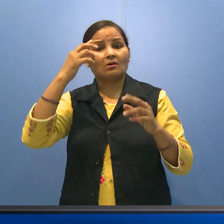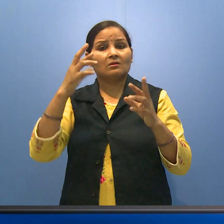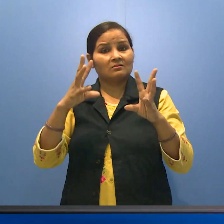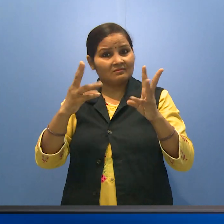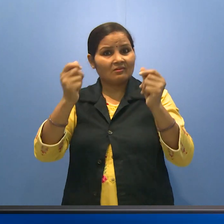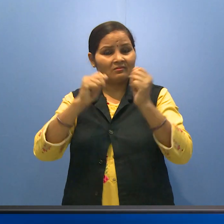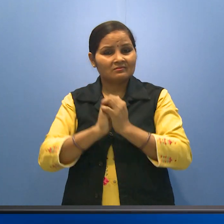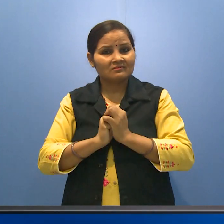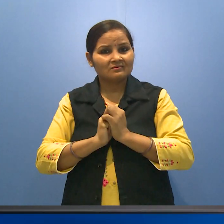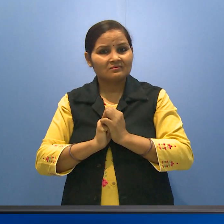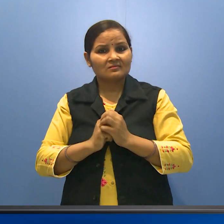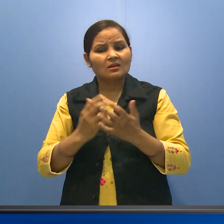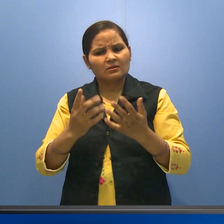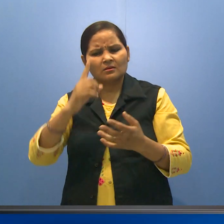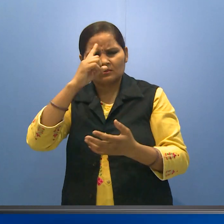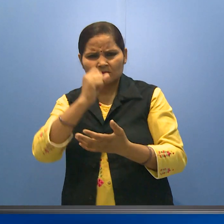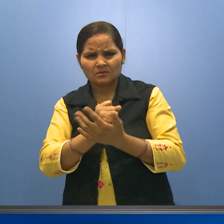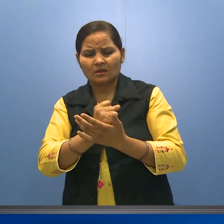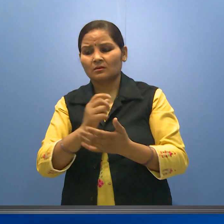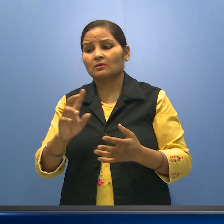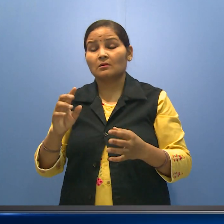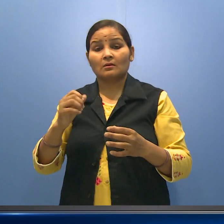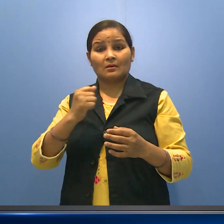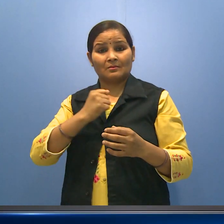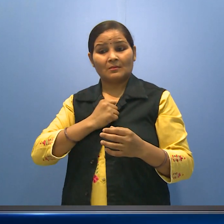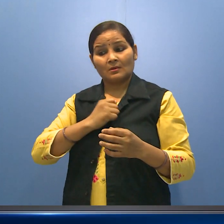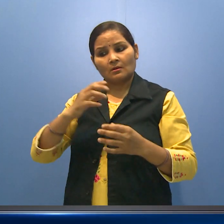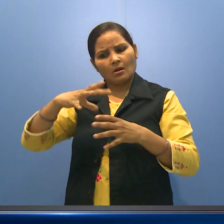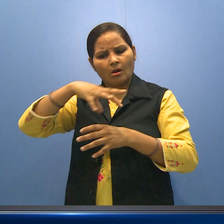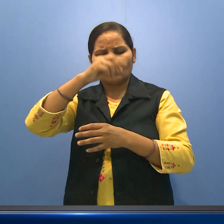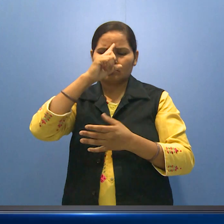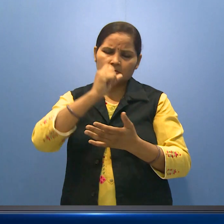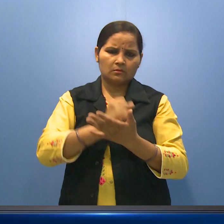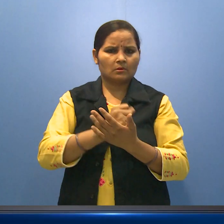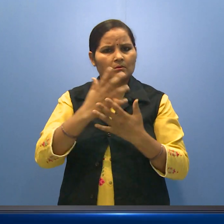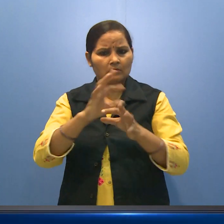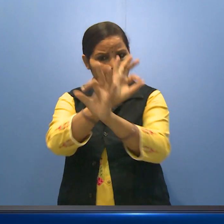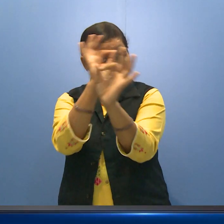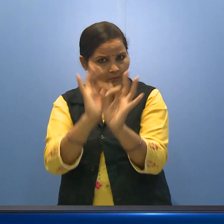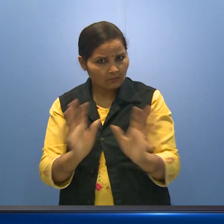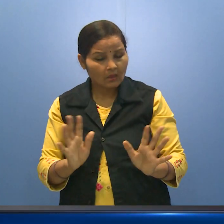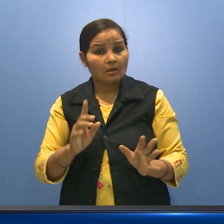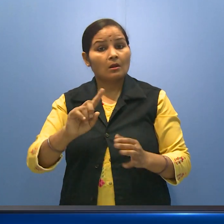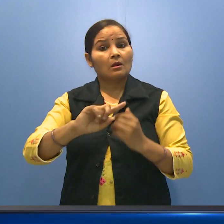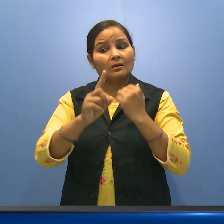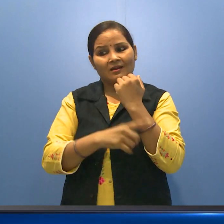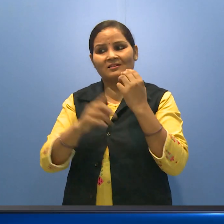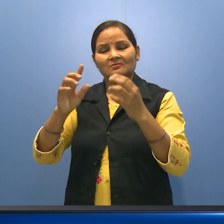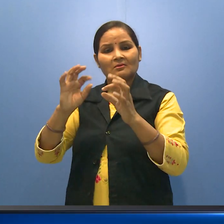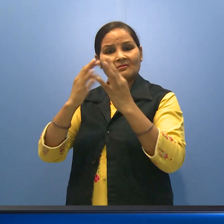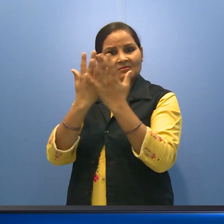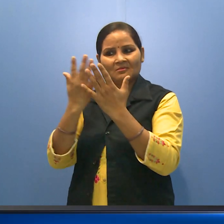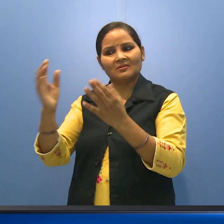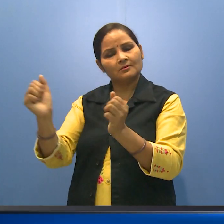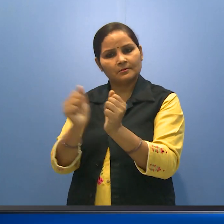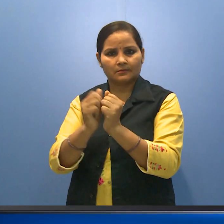का हल हो जाए, ऐसा सोचकर उसने सारी बाहर जाने की तयारी की, परिवार को भी